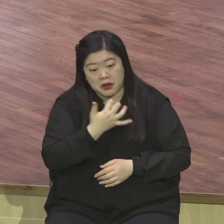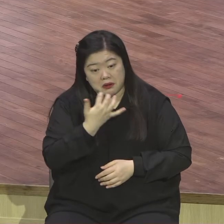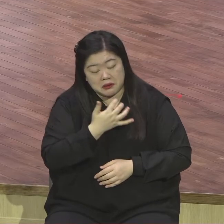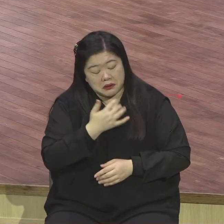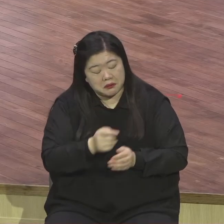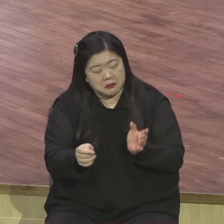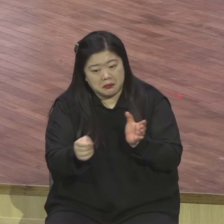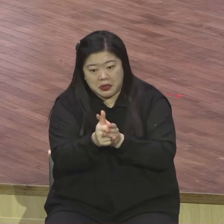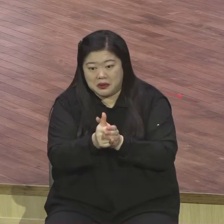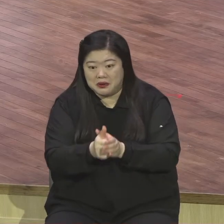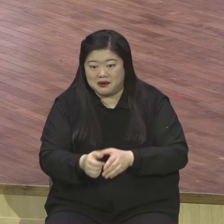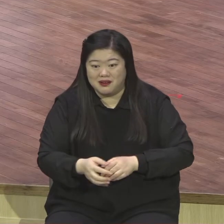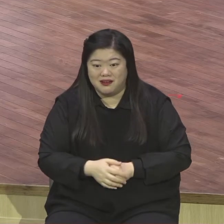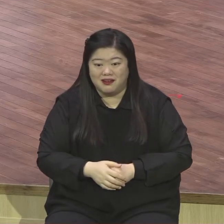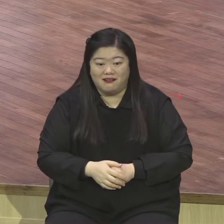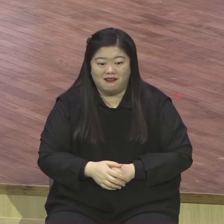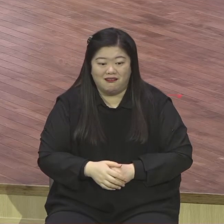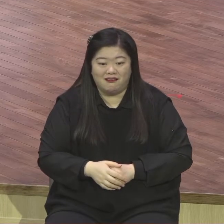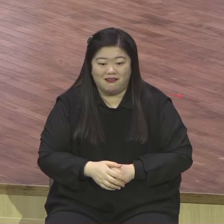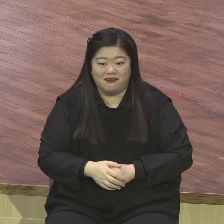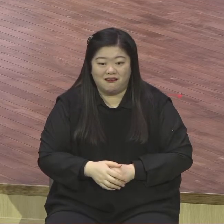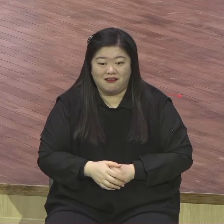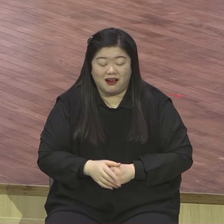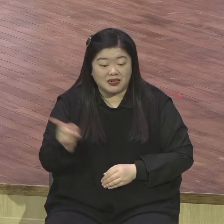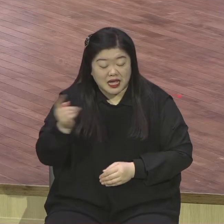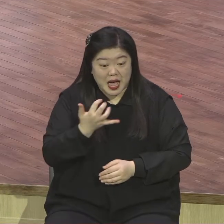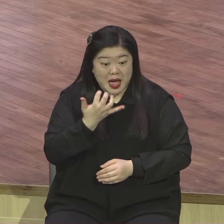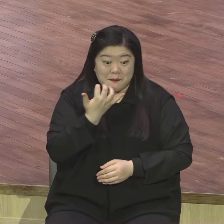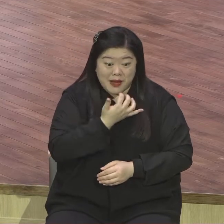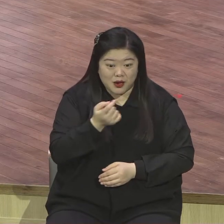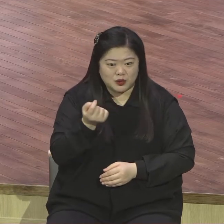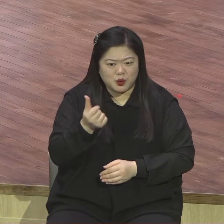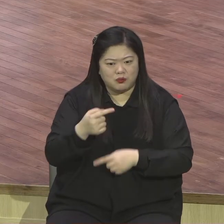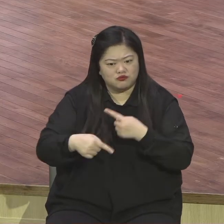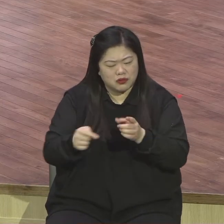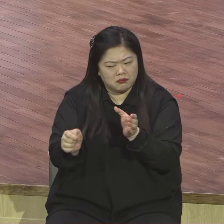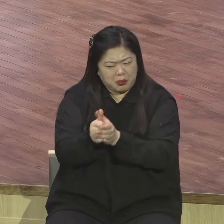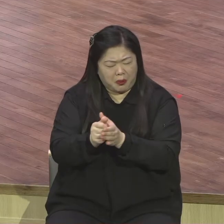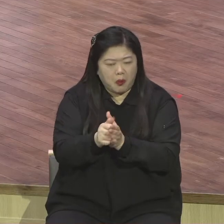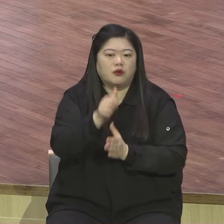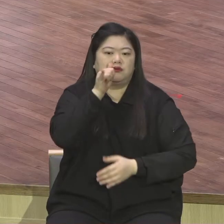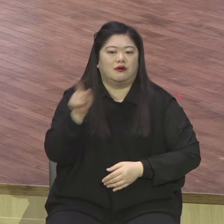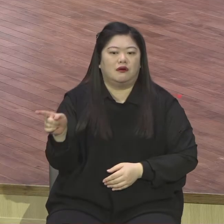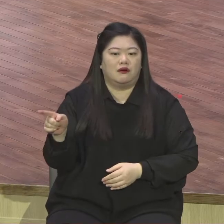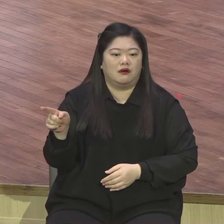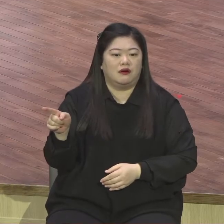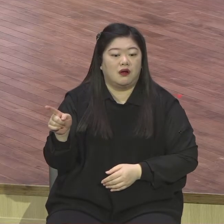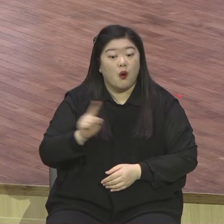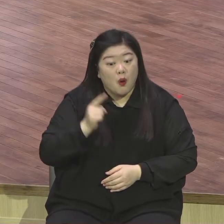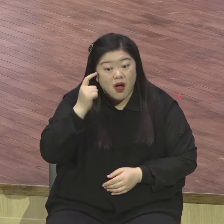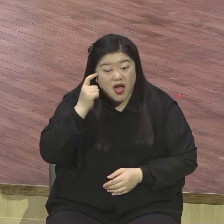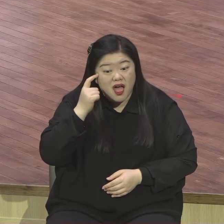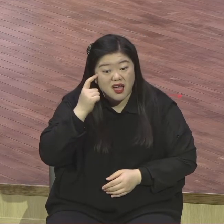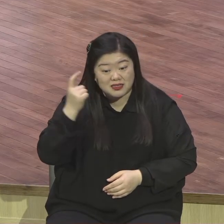베드로는요 이런 말을 자주 합니다 유독 많이 해요 아무 계산은 없어요 막 그 늑진대로 합니다